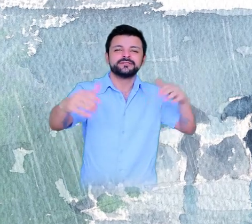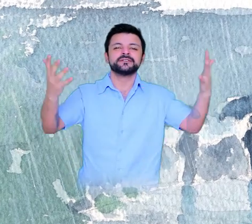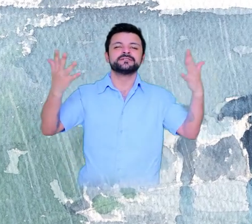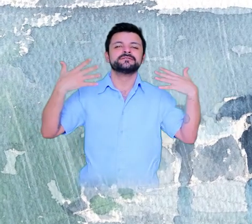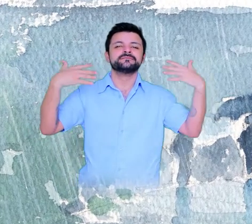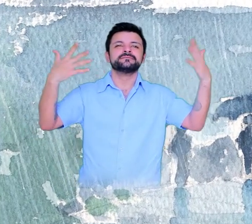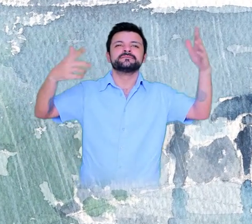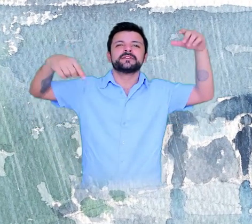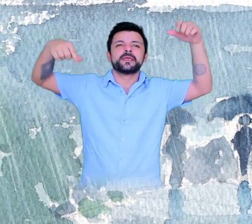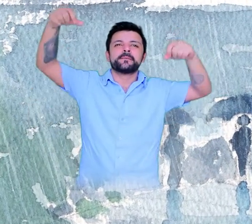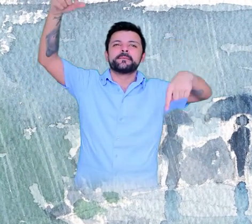Joias de Verão